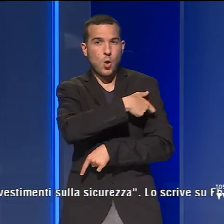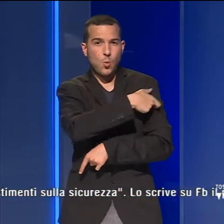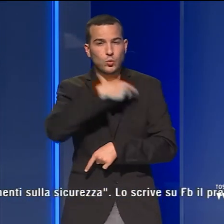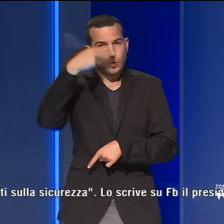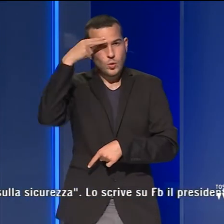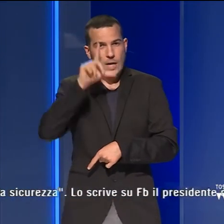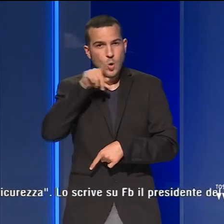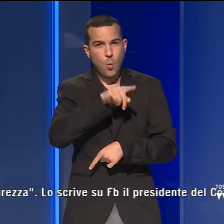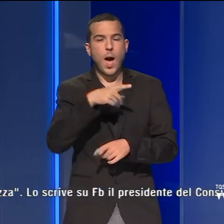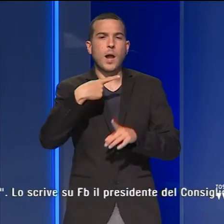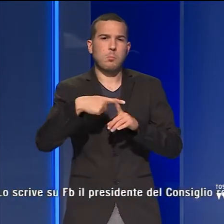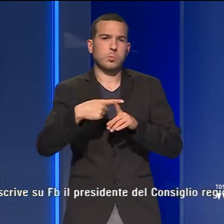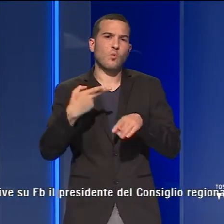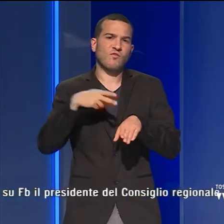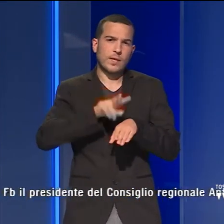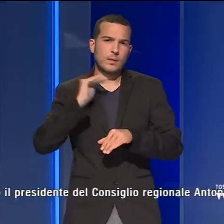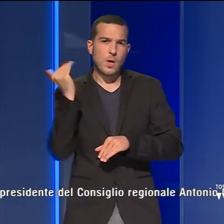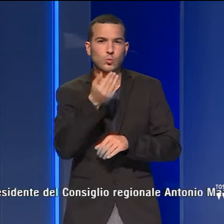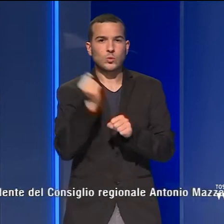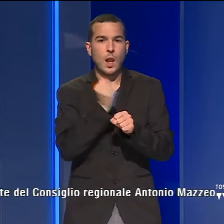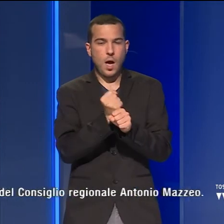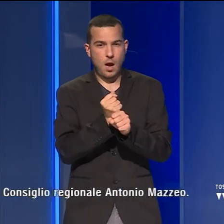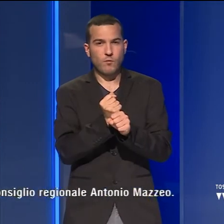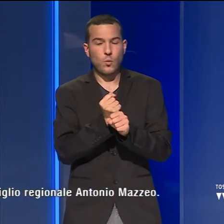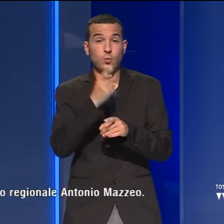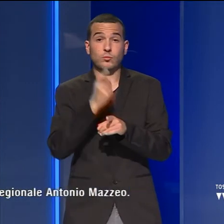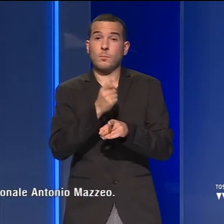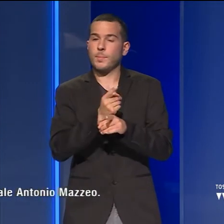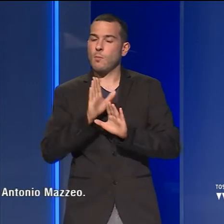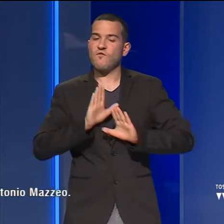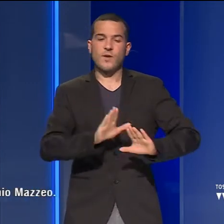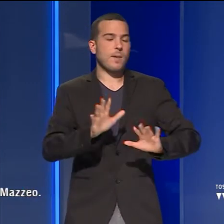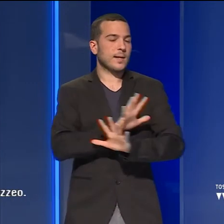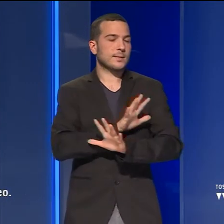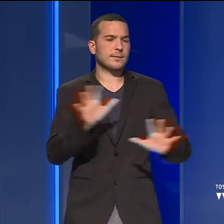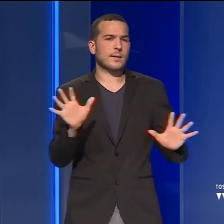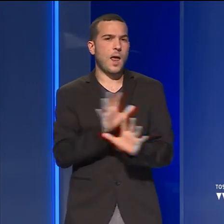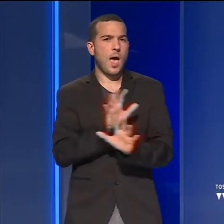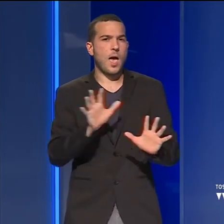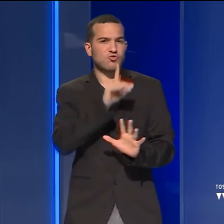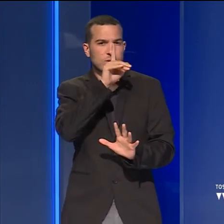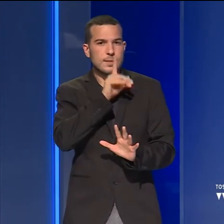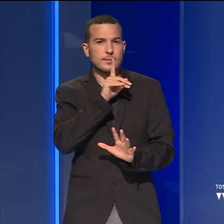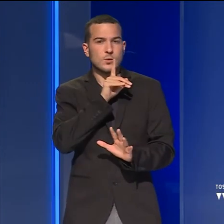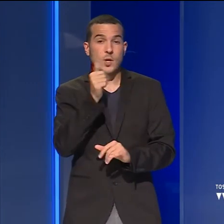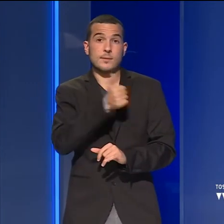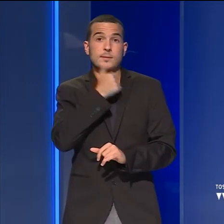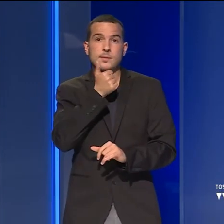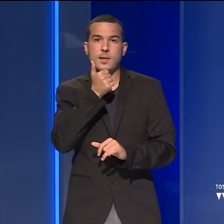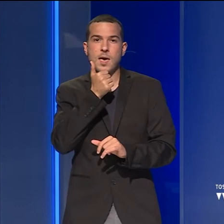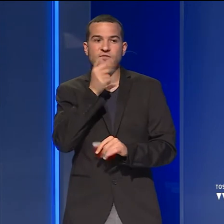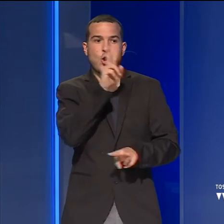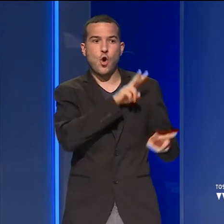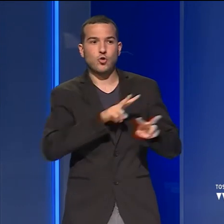le vittime sul lavoro. Dobbiamo fermare questa strage silenziosa, servono più controlli, più